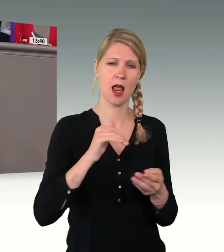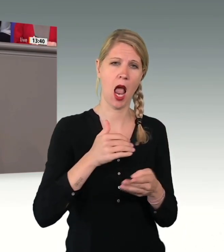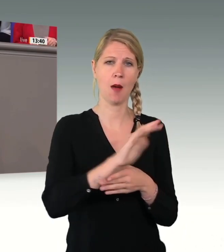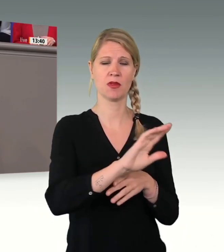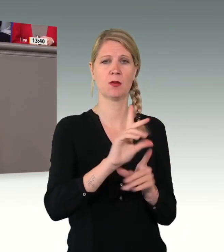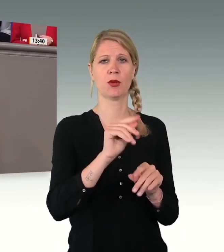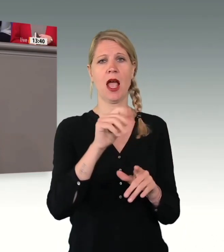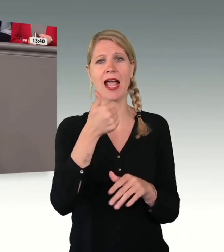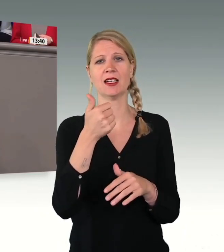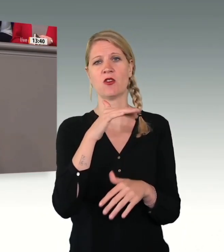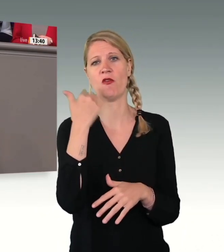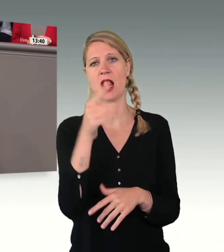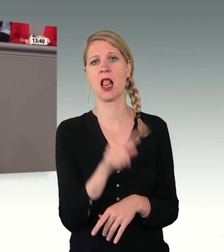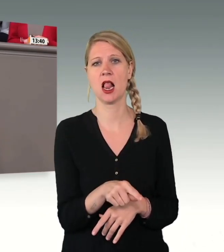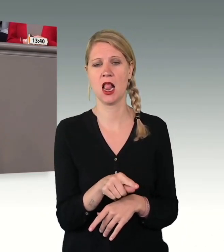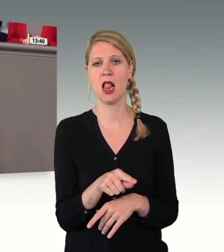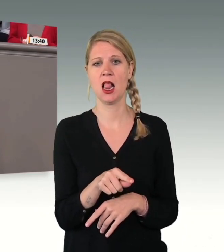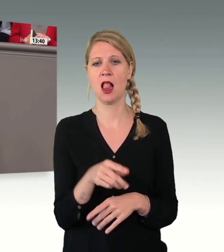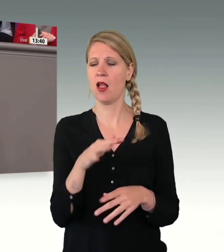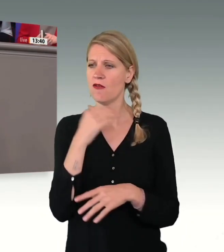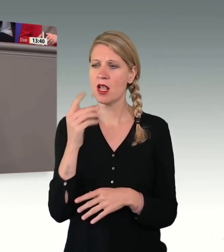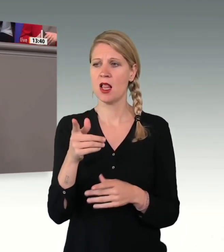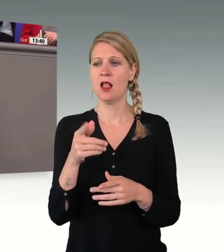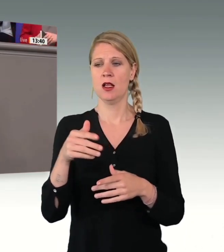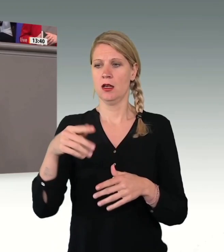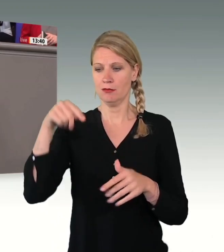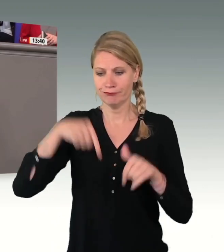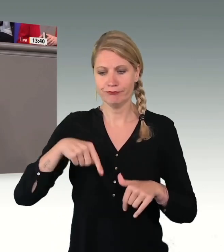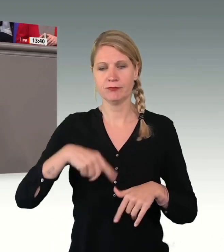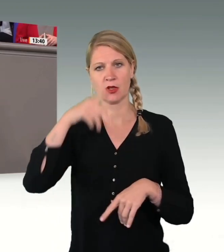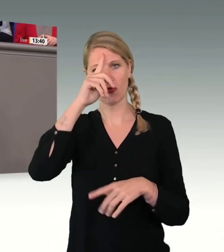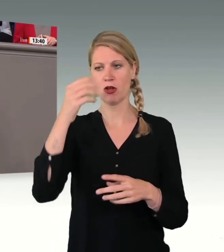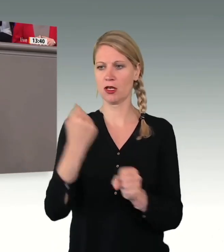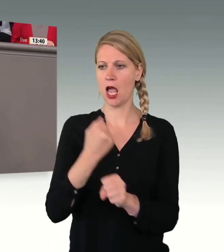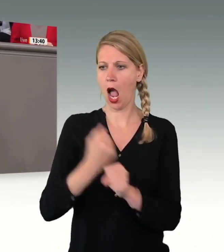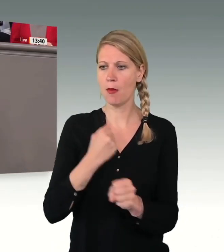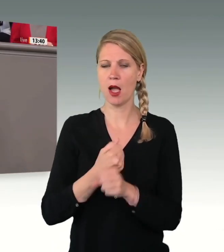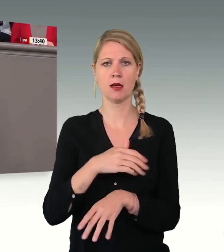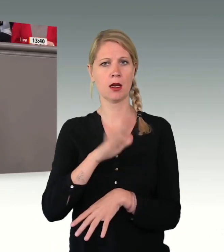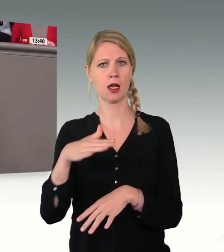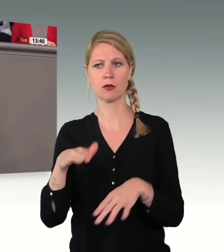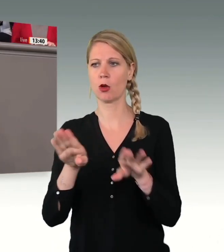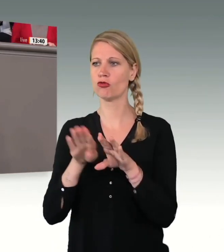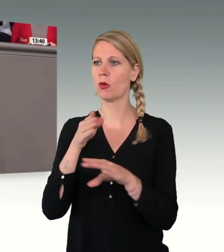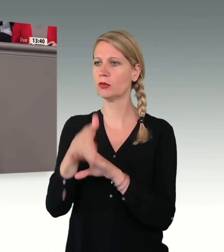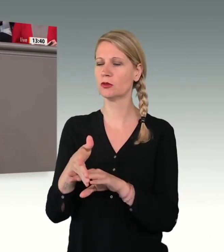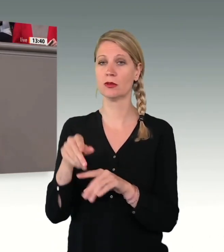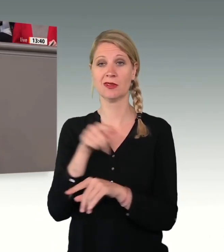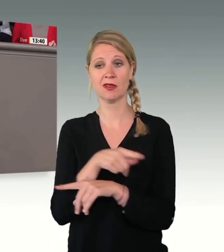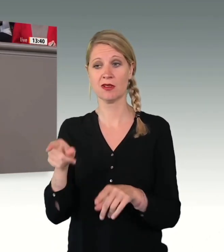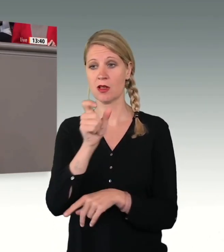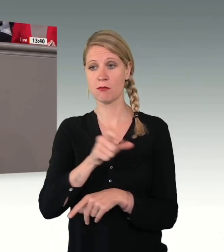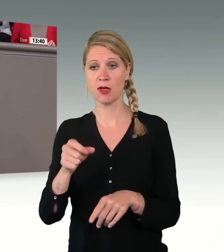hatten seit Jahren ihren Lebensmittelpunkt in Deutschland. Sie haben hier gearbeitet, ihre Kinder gingen zur Schule. Diese Menschen werden durch die